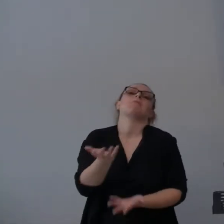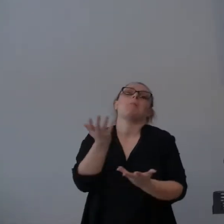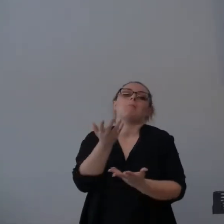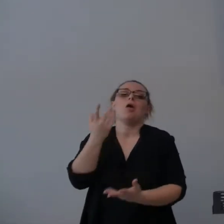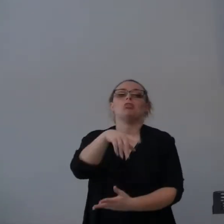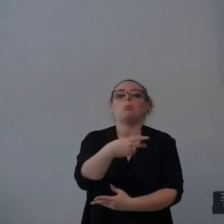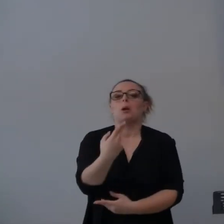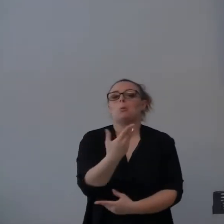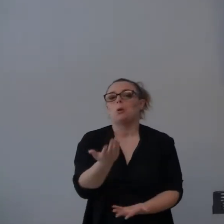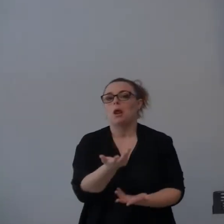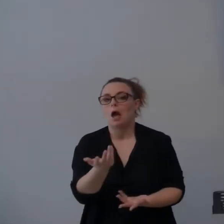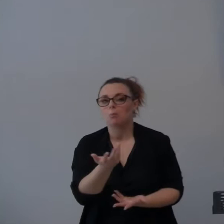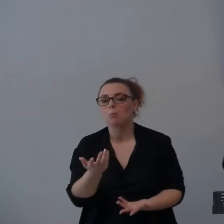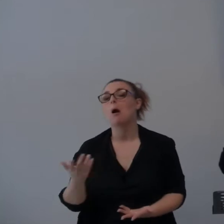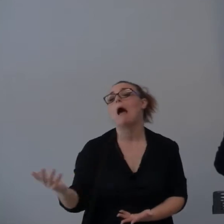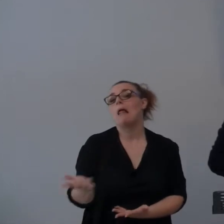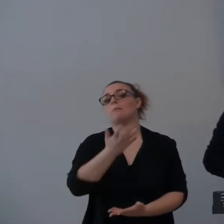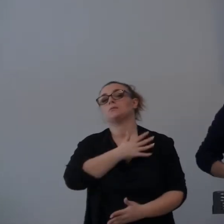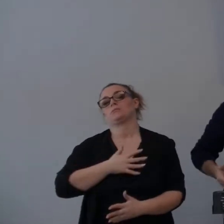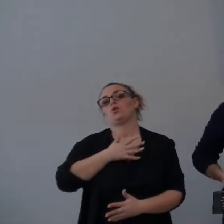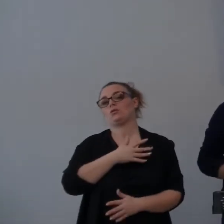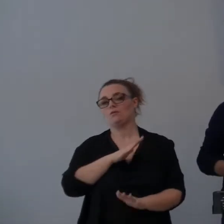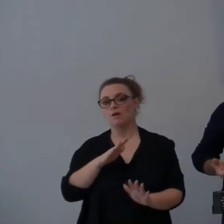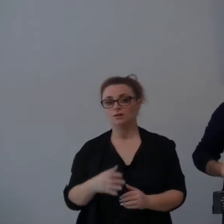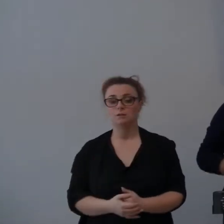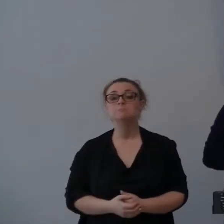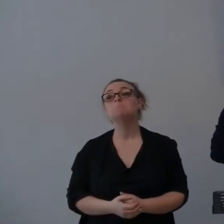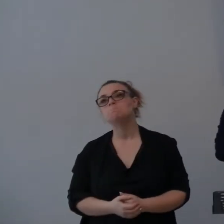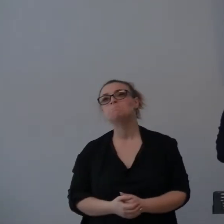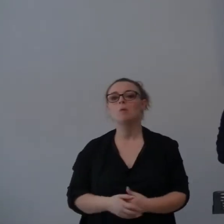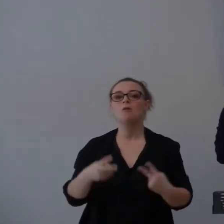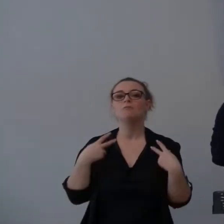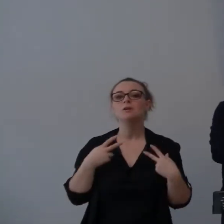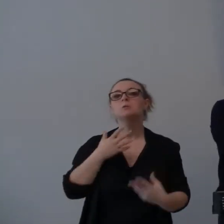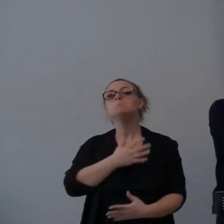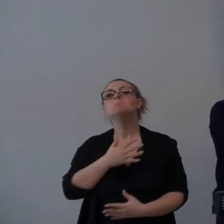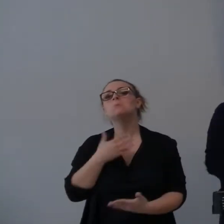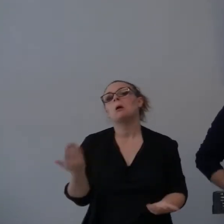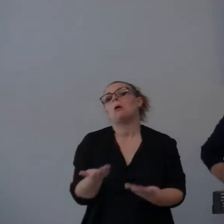almeno ce la siamo goduta. Quindi un po' un pensiero di godiamoci la vita, quello che viene, viene.